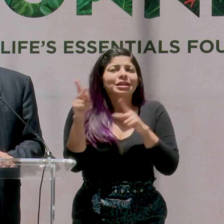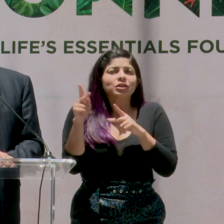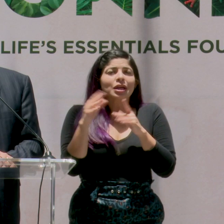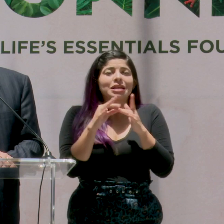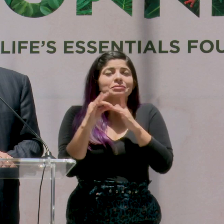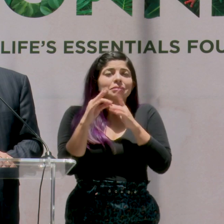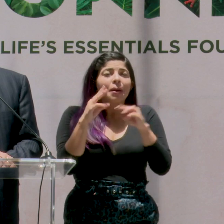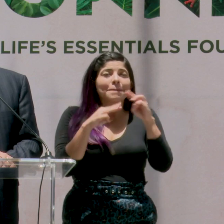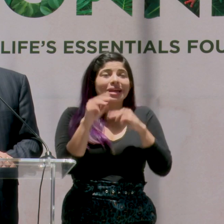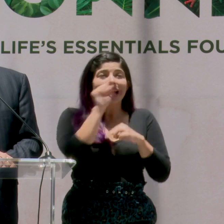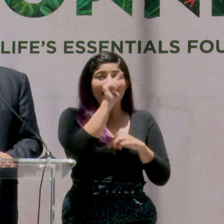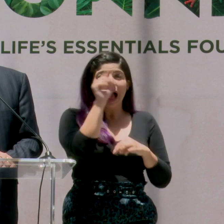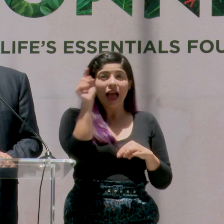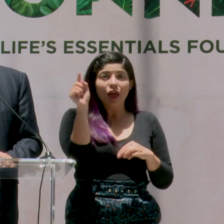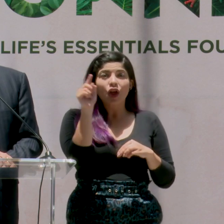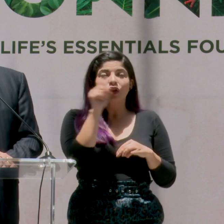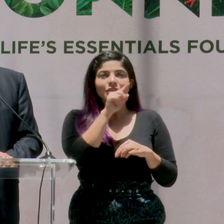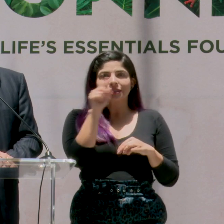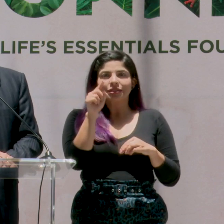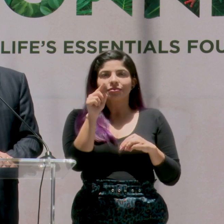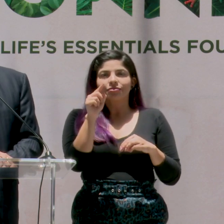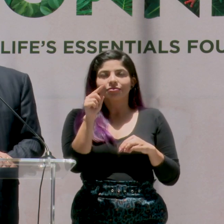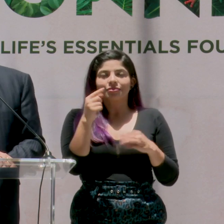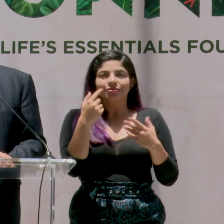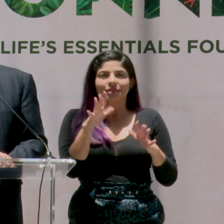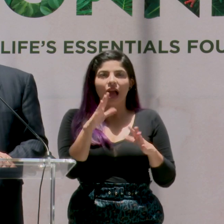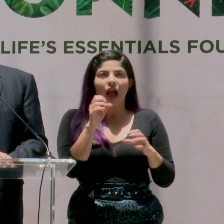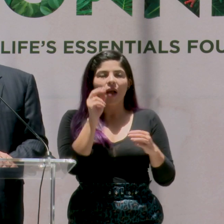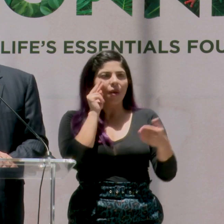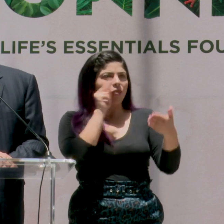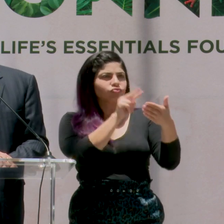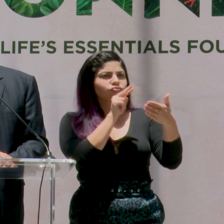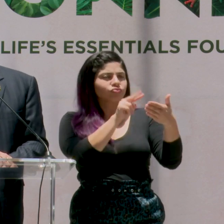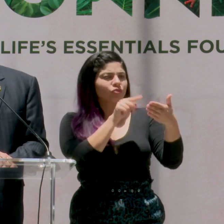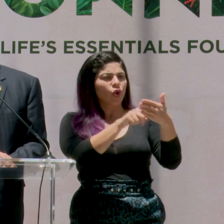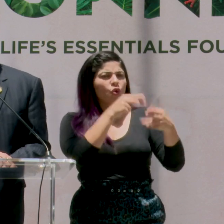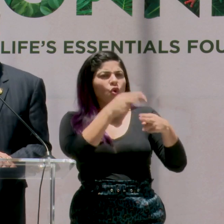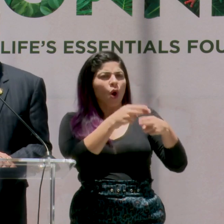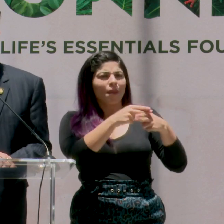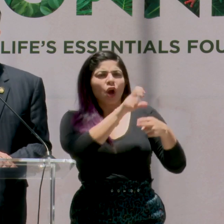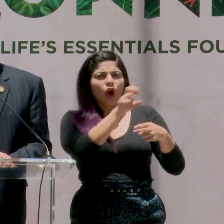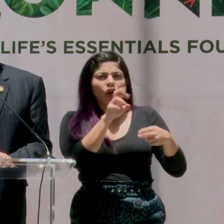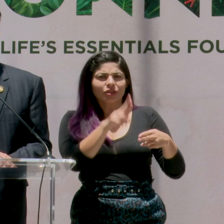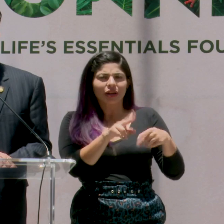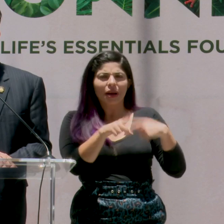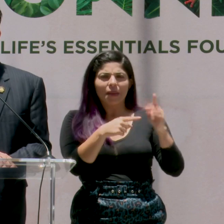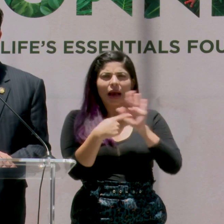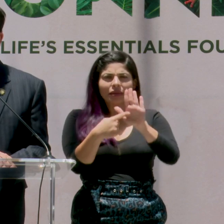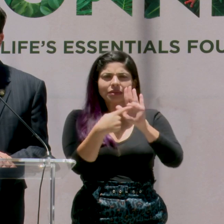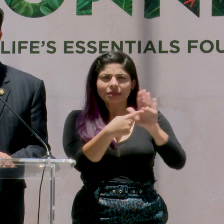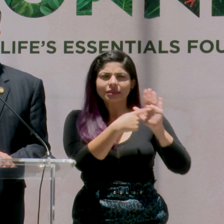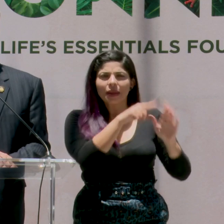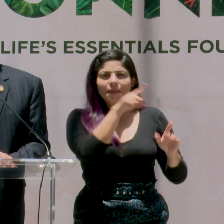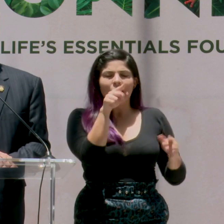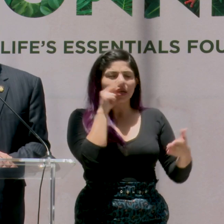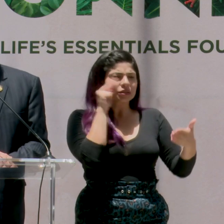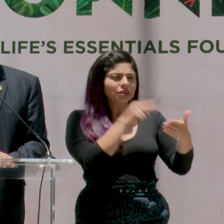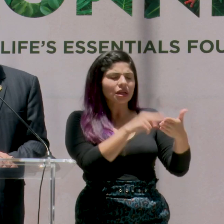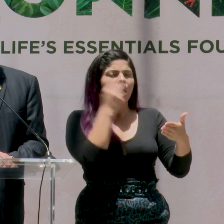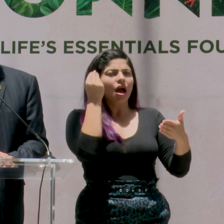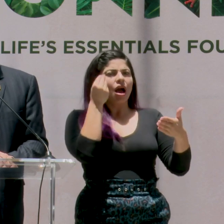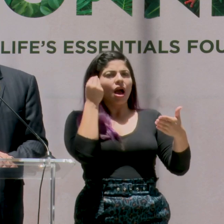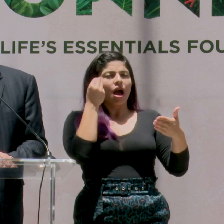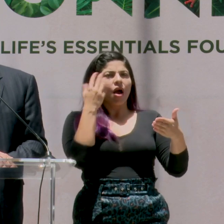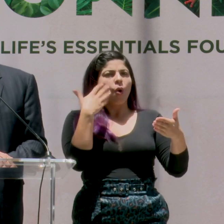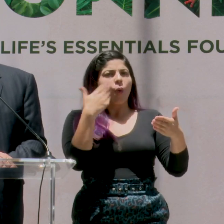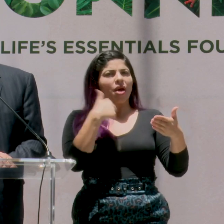principales mercados estarán teniendo la exposición al nombre Costa Rica para que lo consideren a la